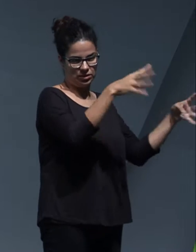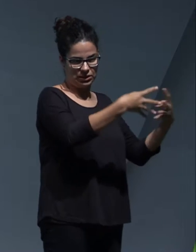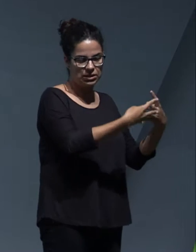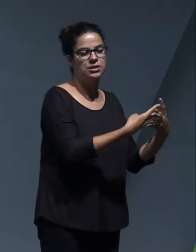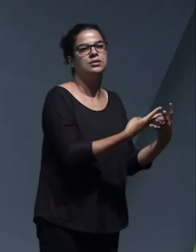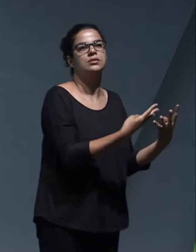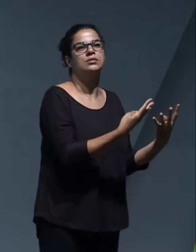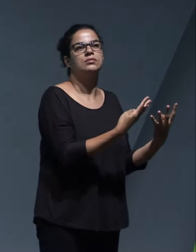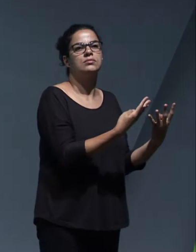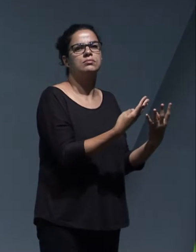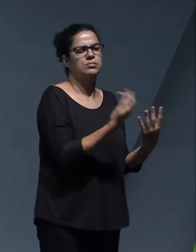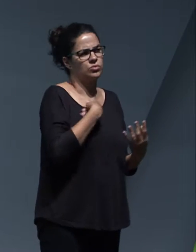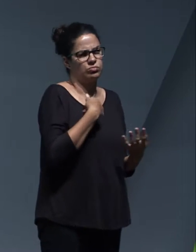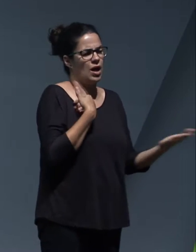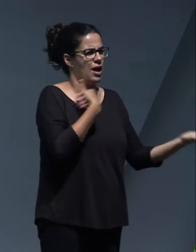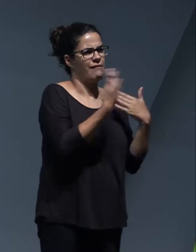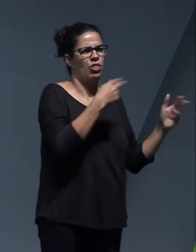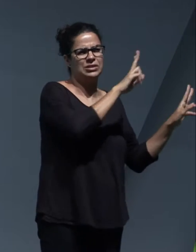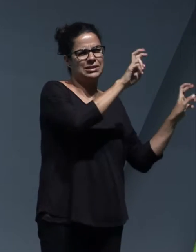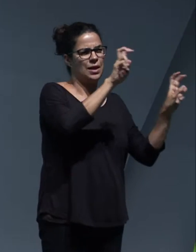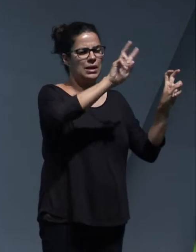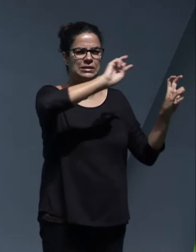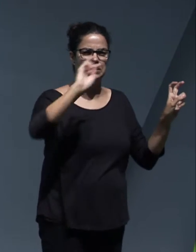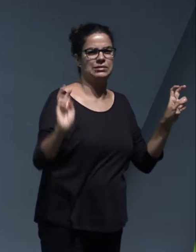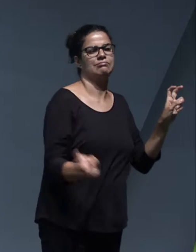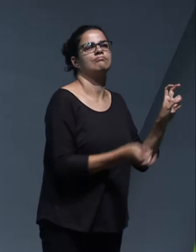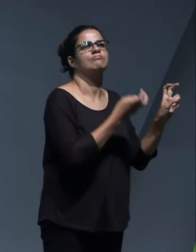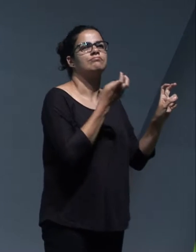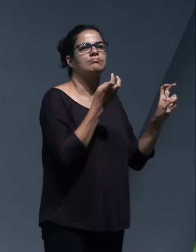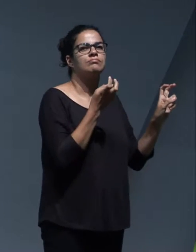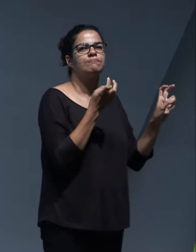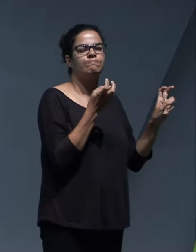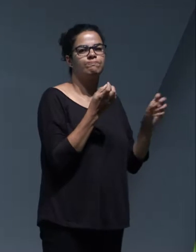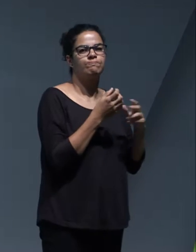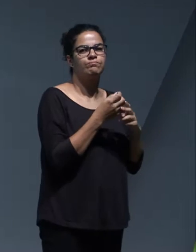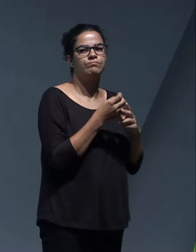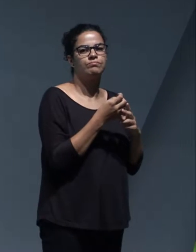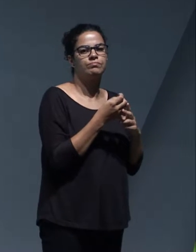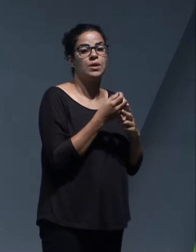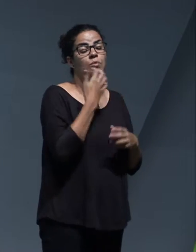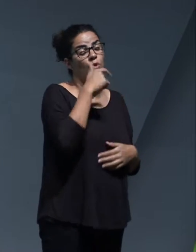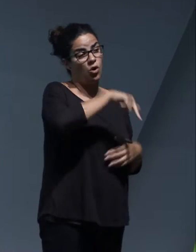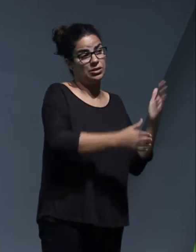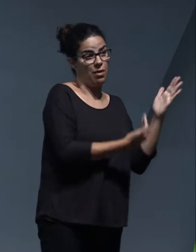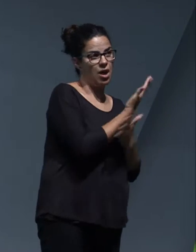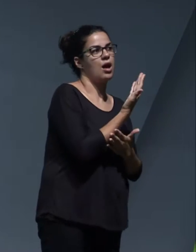Ha habido, se ha hablado de todo, se ha hablado con mayor intensidad como esta mañana